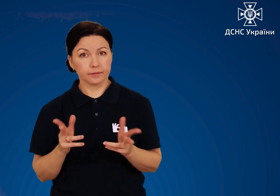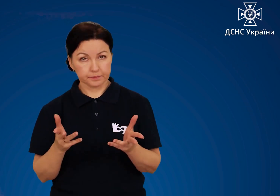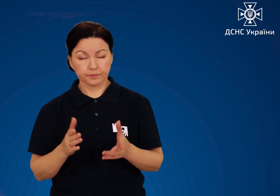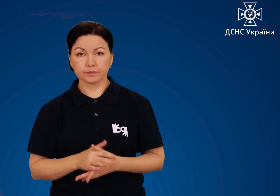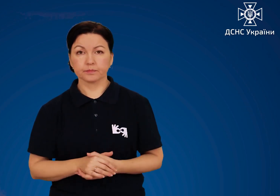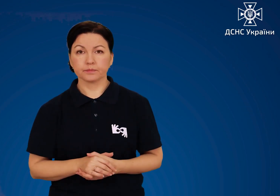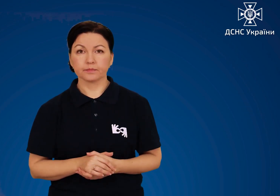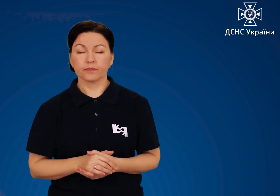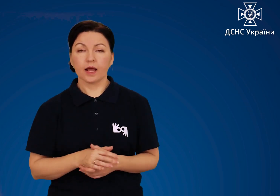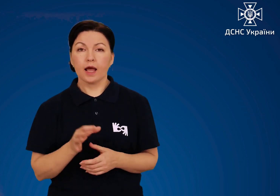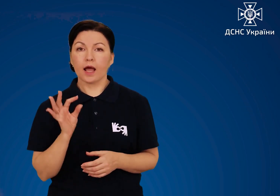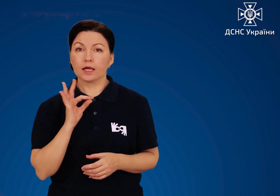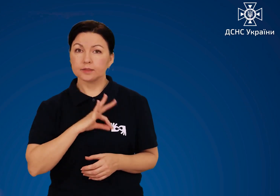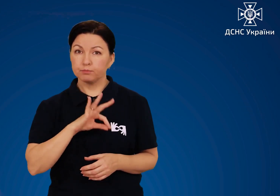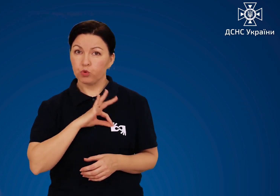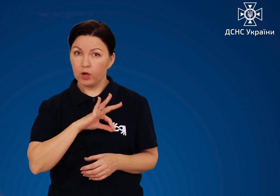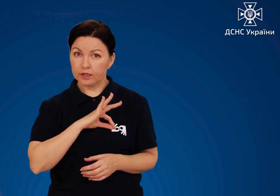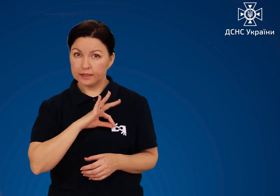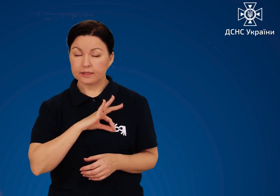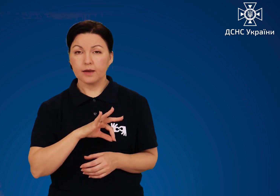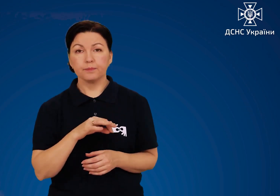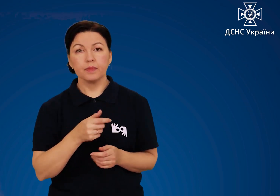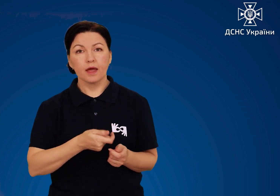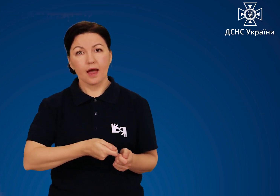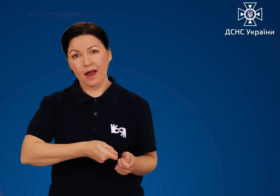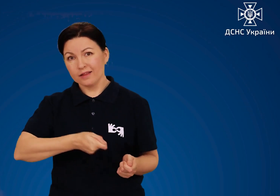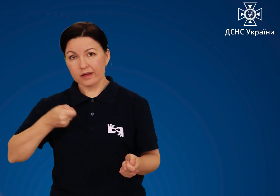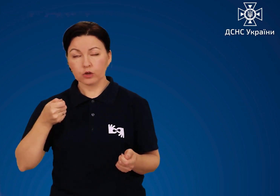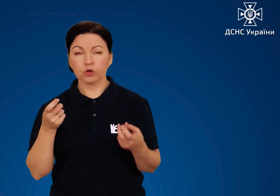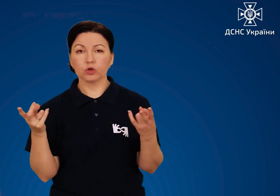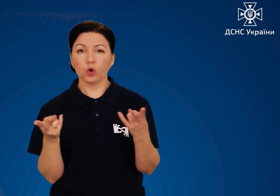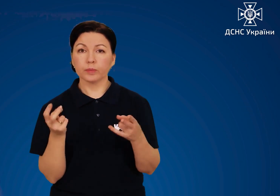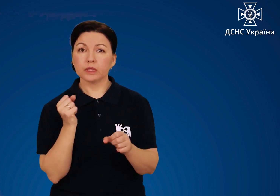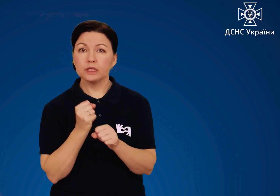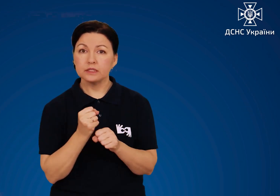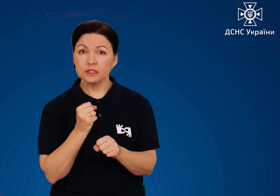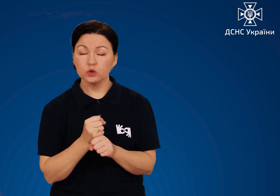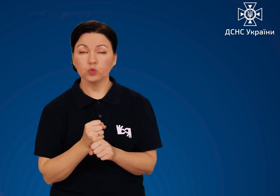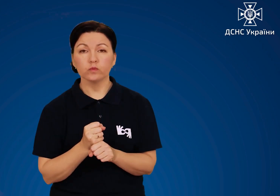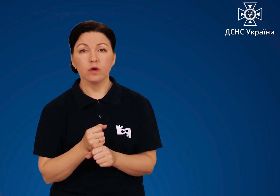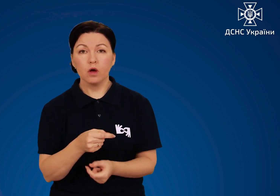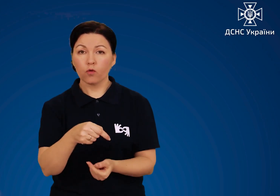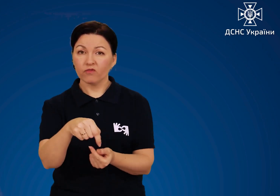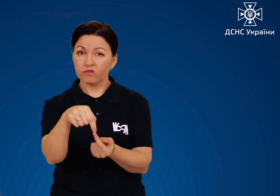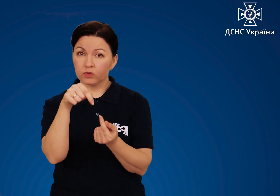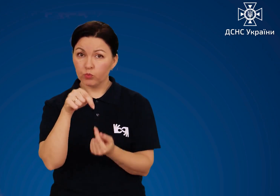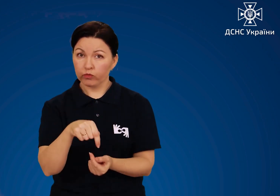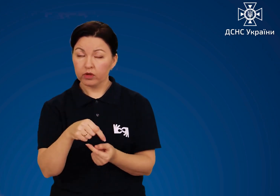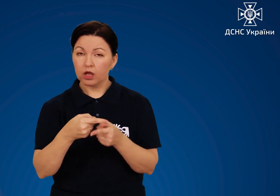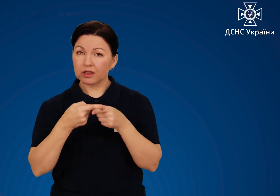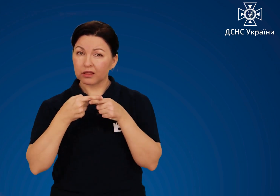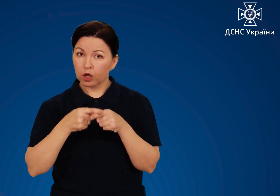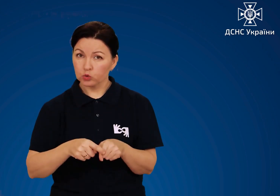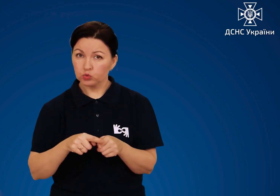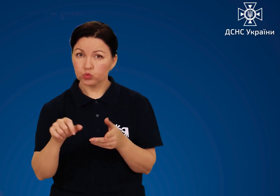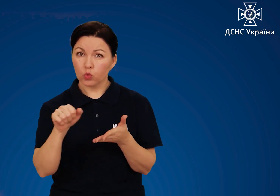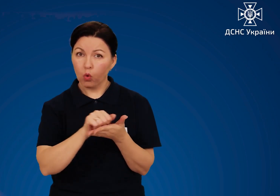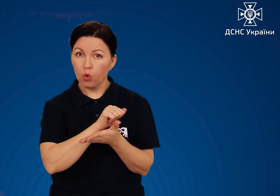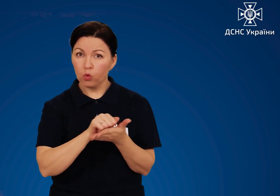Експлуатація Експлуатацію генератора необхідно здійснювати відповідно